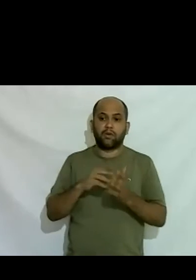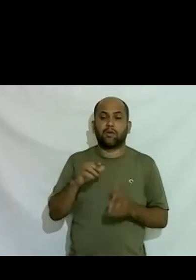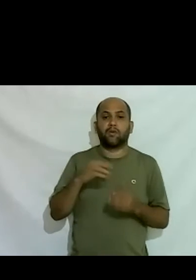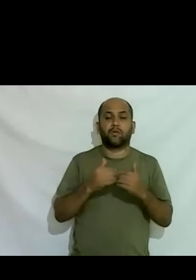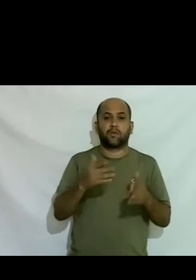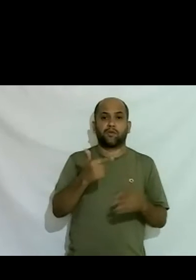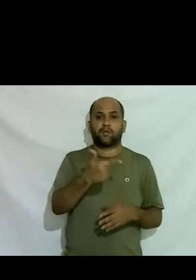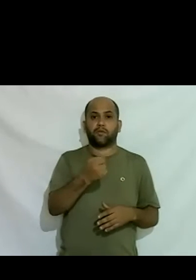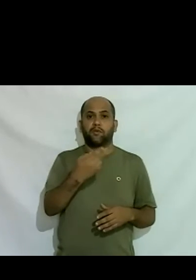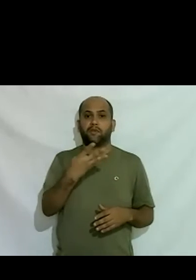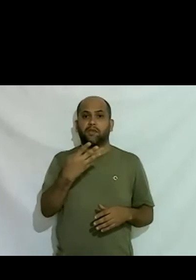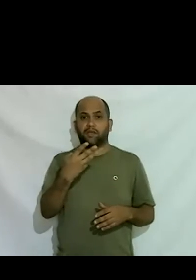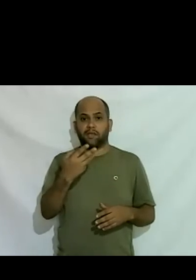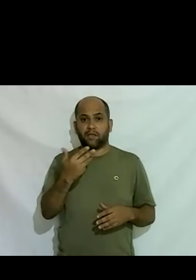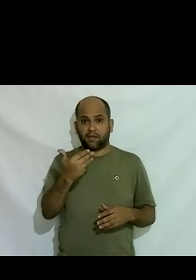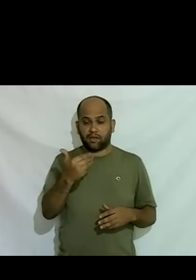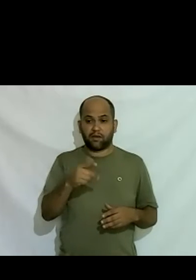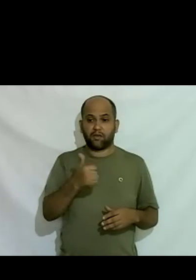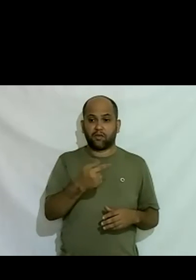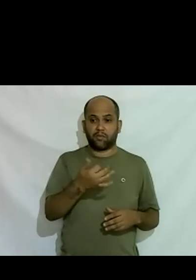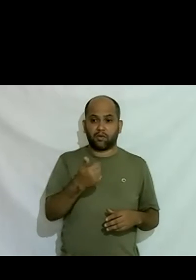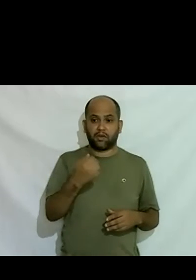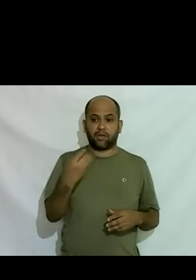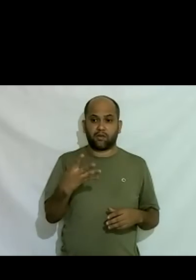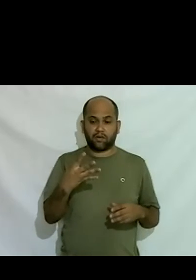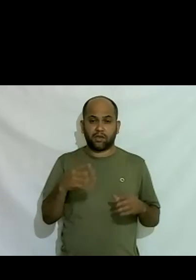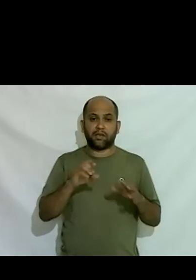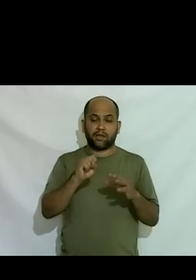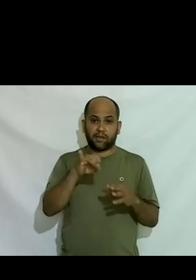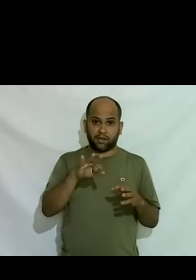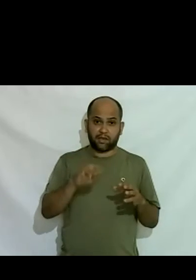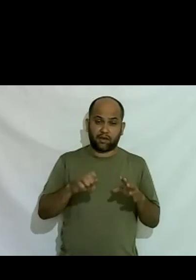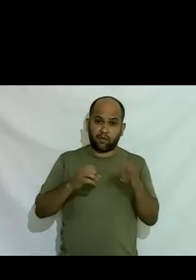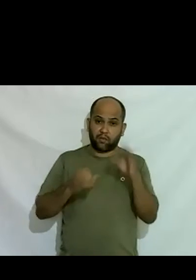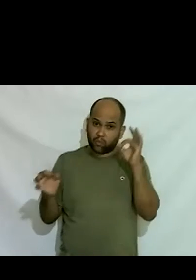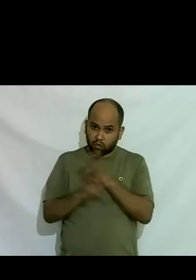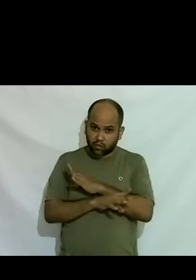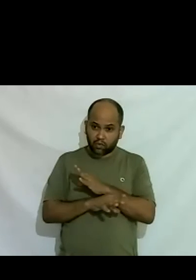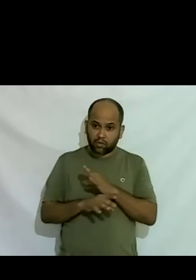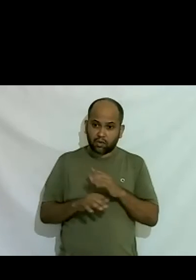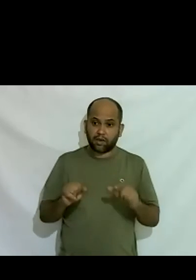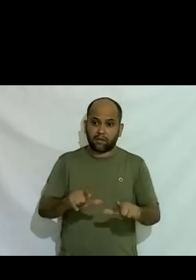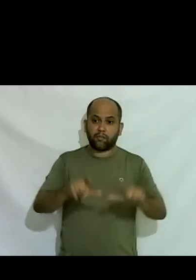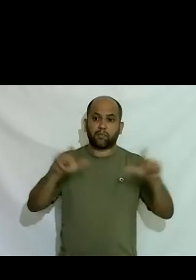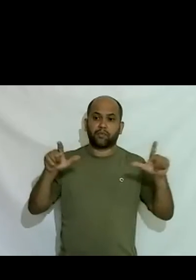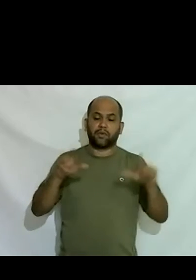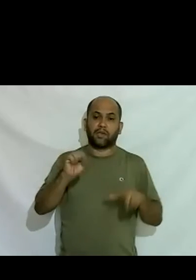em 2014 o site da Daniela ficou pronto foi lançado e saiu uma matéria no Estadão